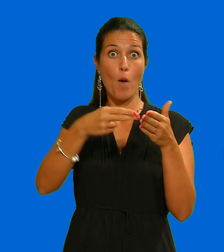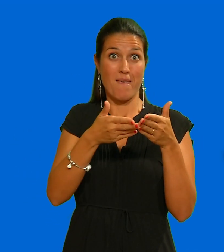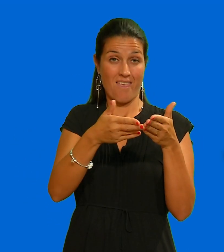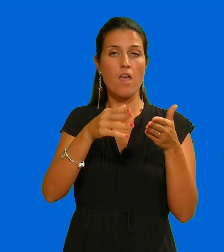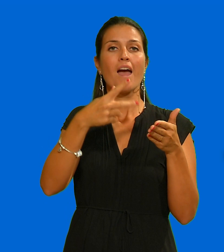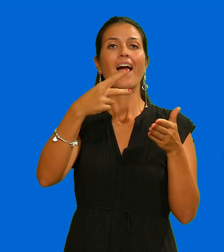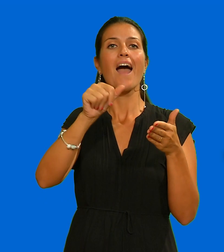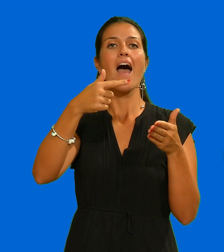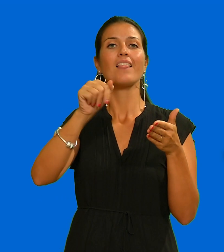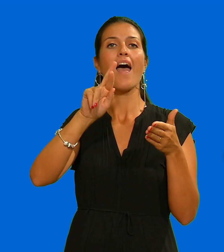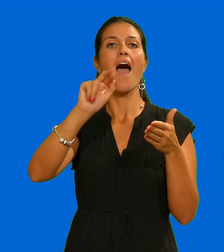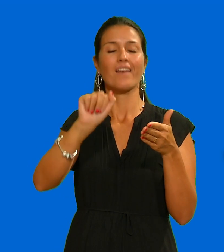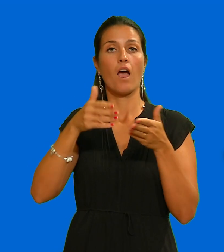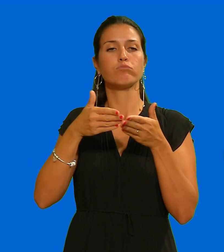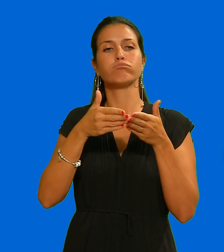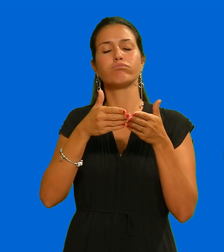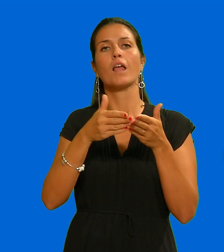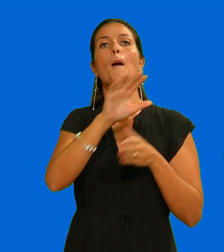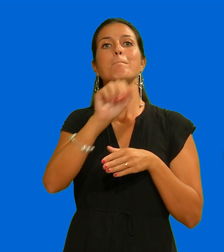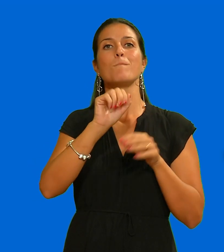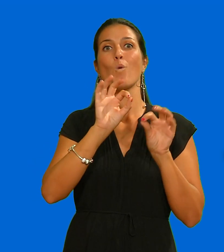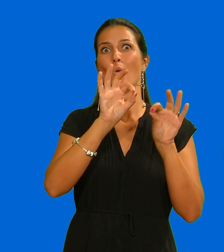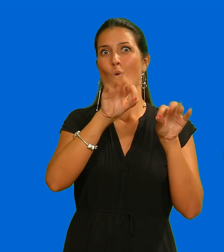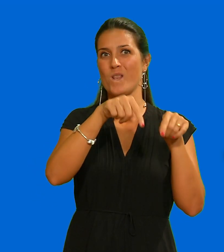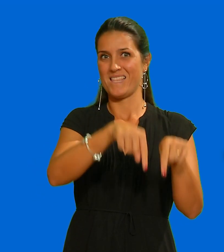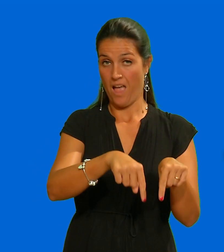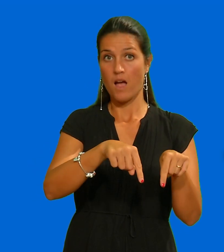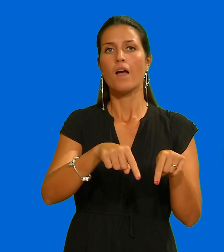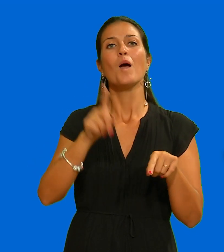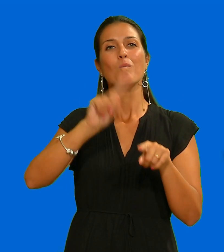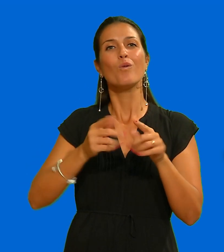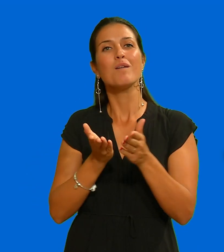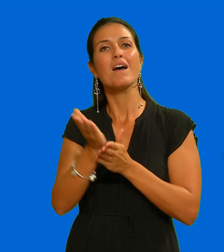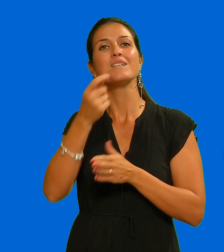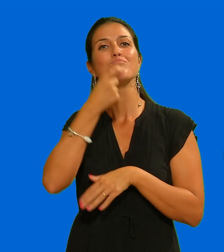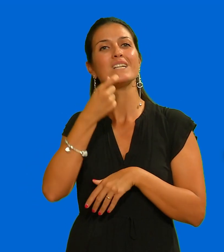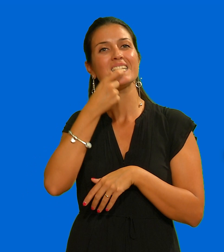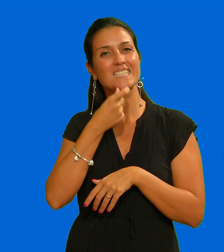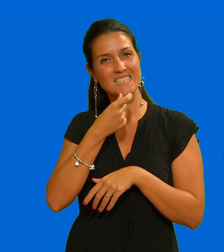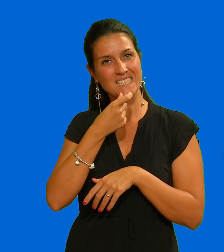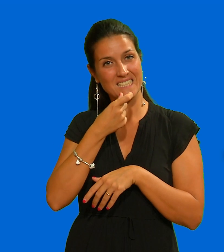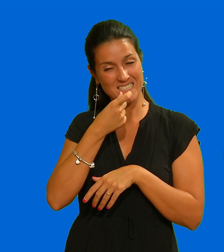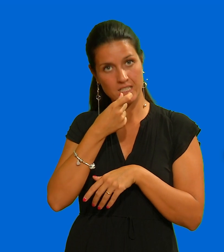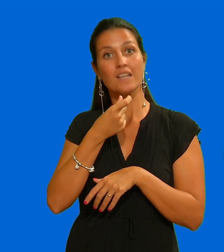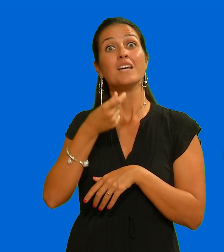Lo sceicco ha fatto tappa anche a Brindisi Dove ha voluto salutare un'anziana che lo ospitò nel